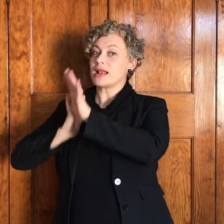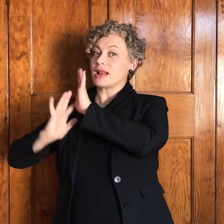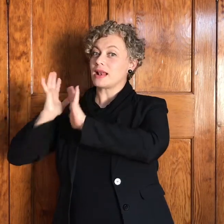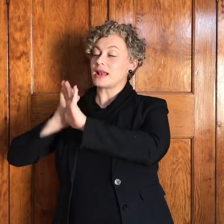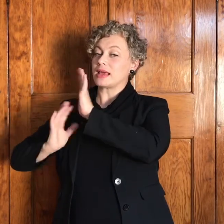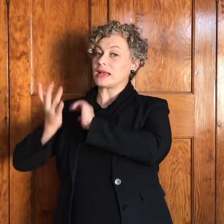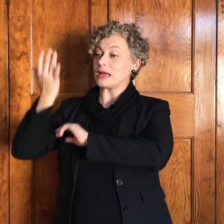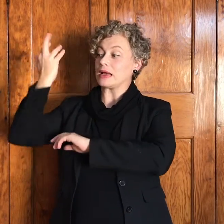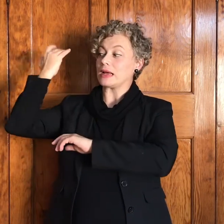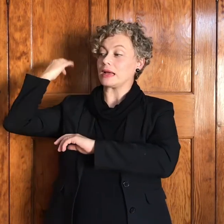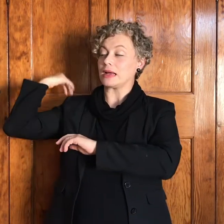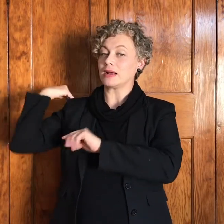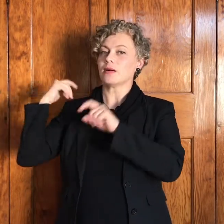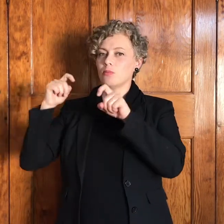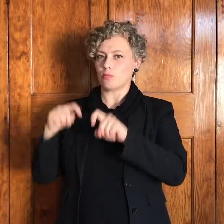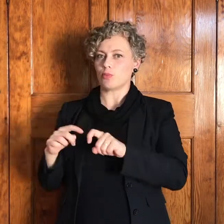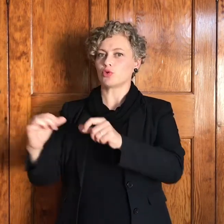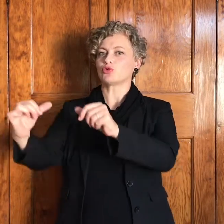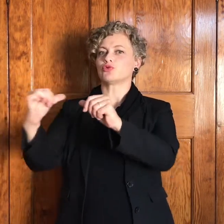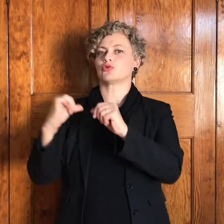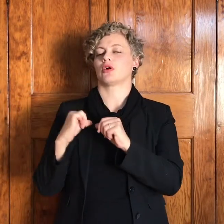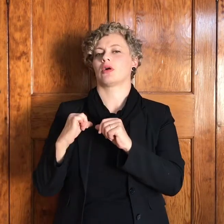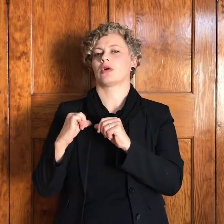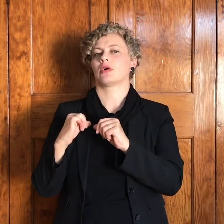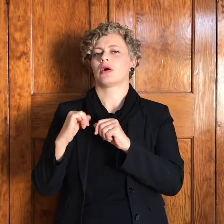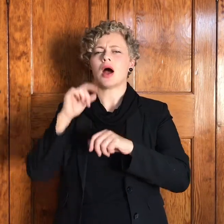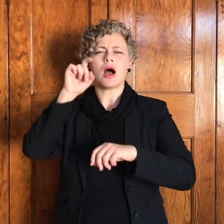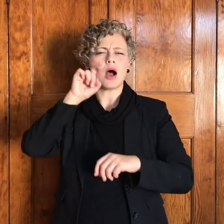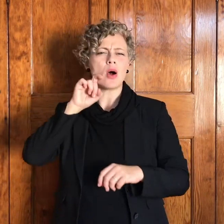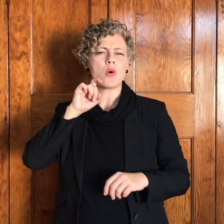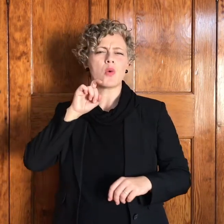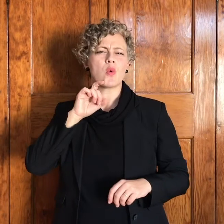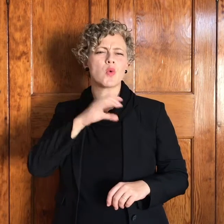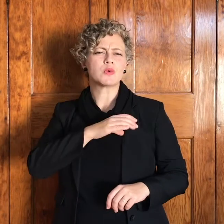ek moet teruggaan na die ouwonde toe na die na die bedrog